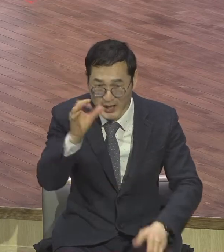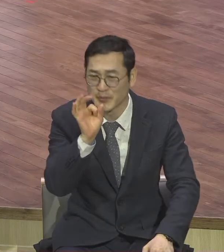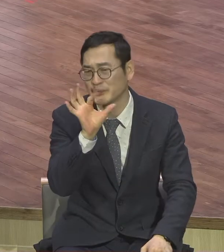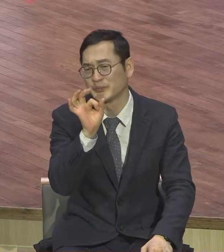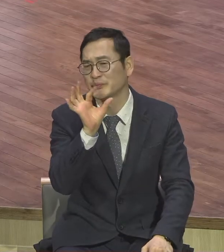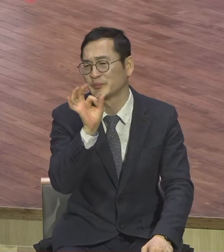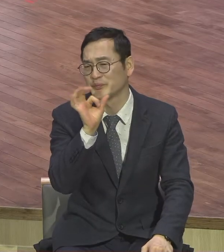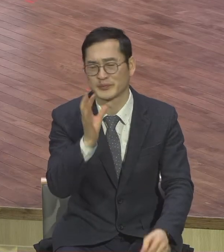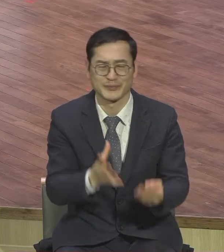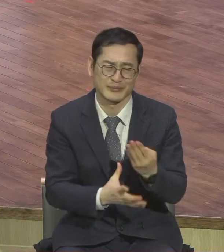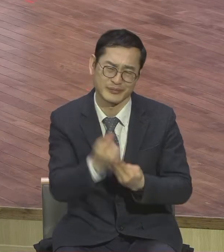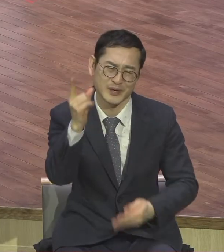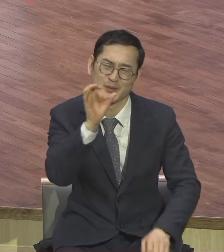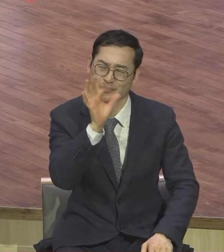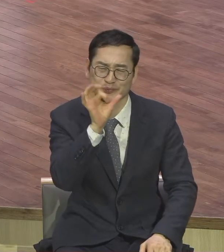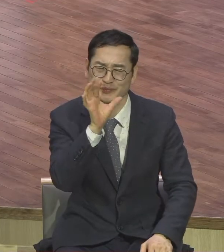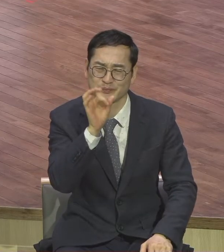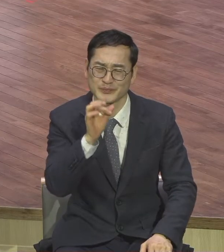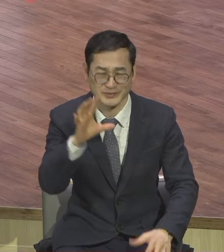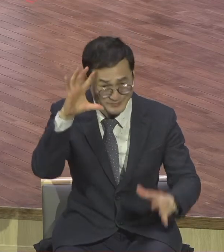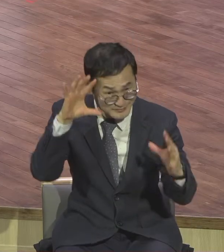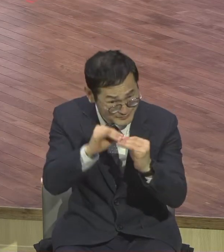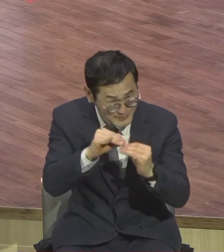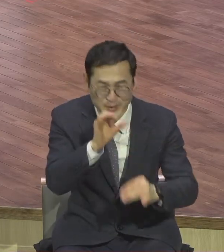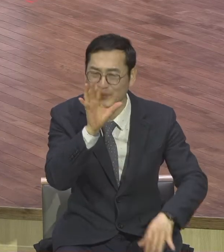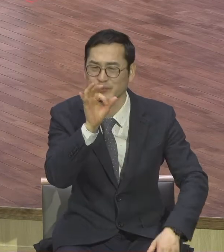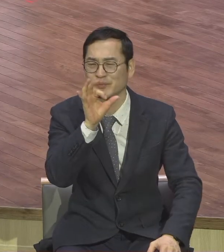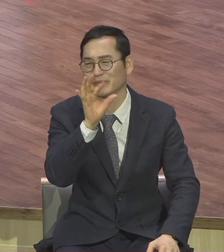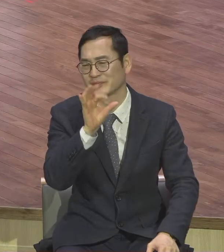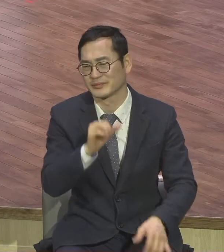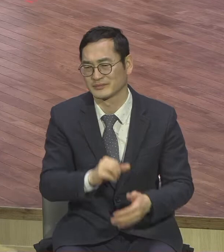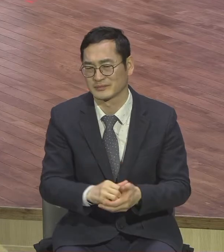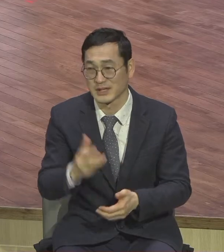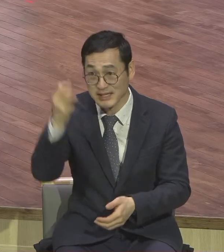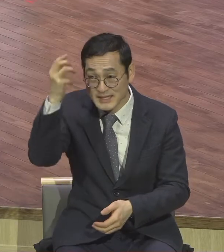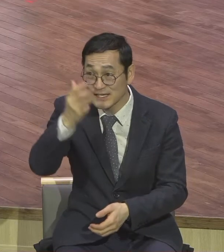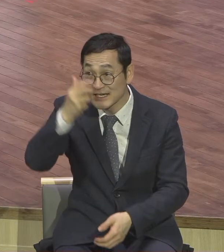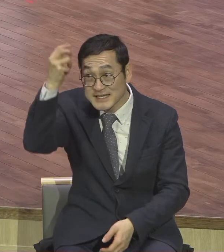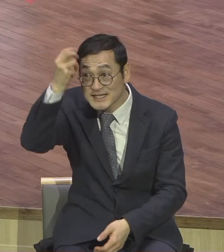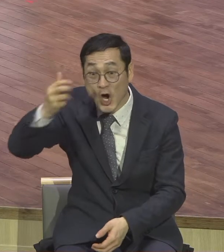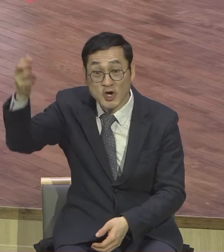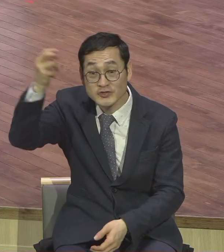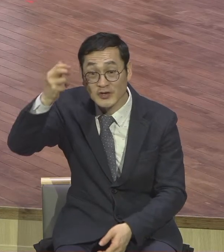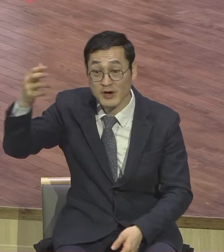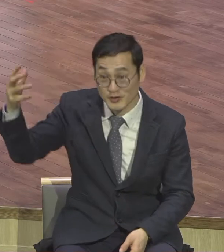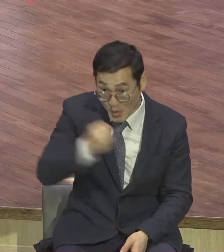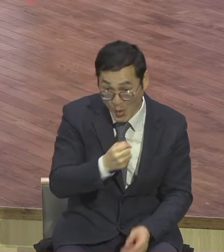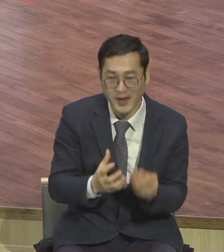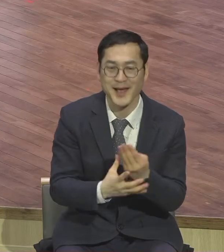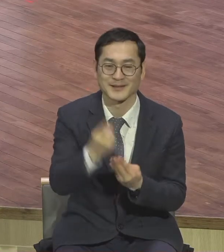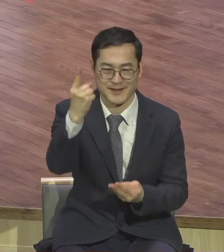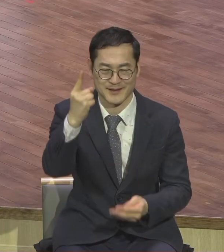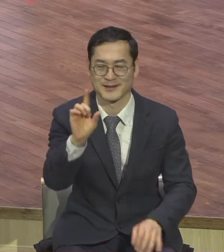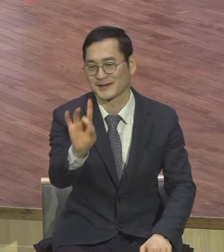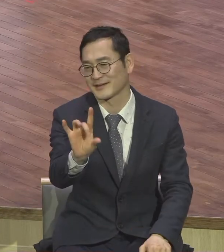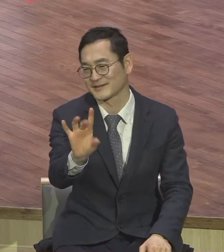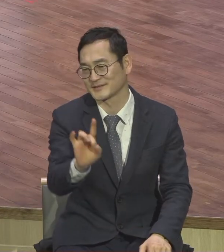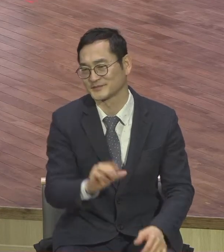이게 성령의 작품만이 우리가 알아야 된 것처럼 너희도 하나 되라 성령으로만이 가능한 게